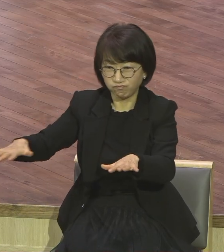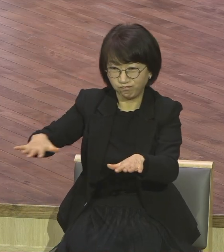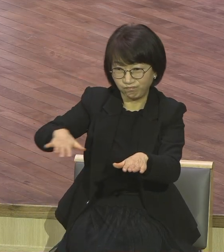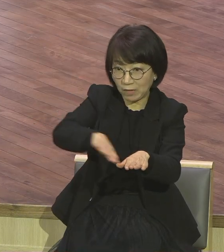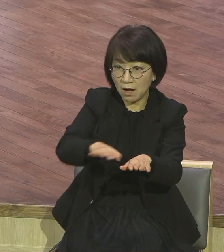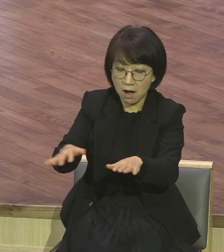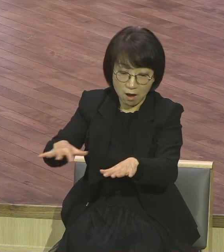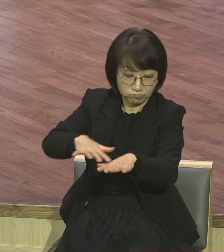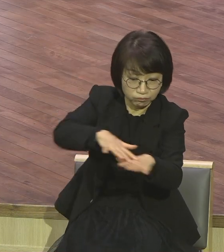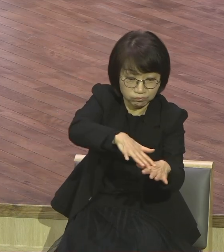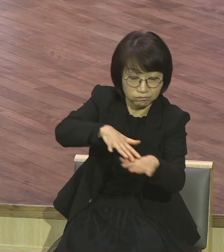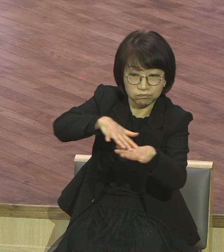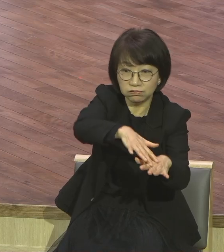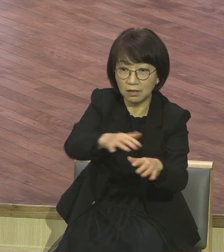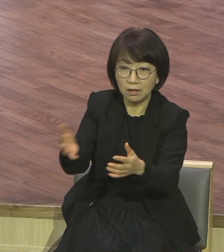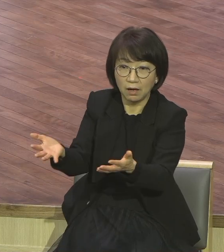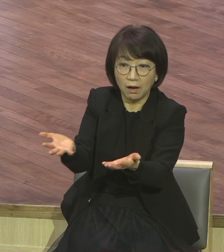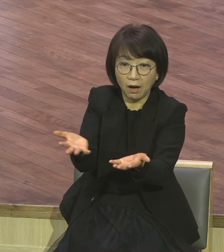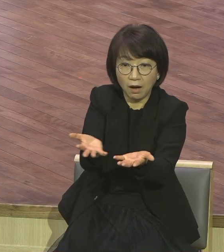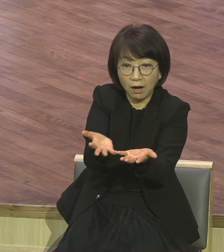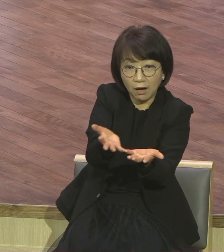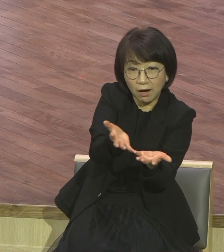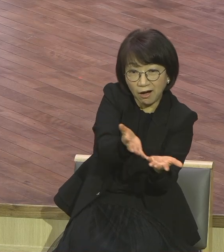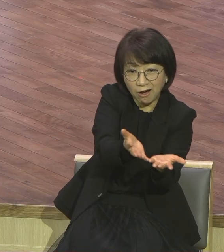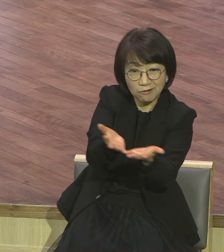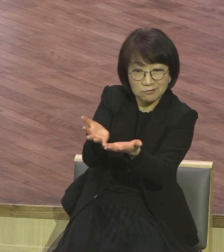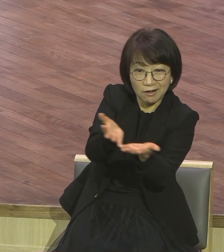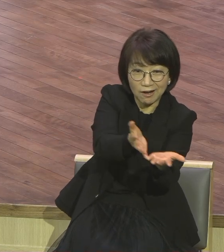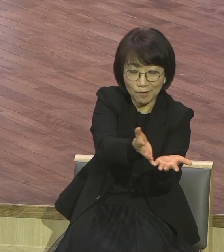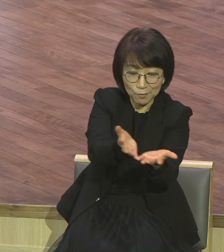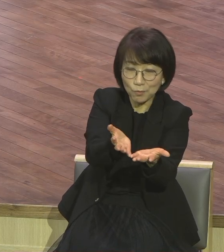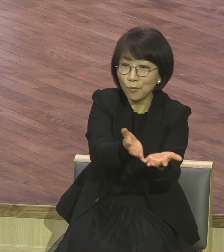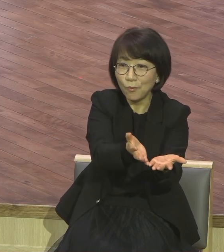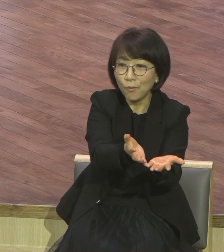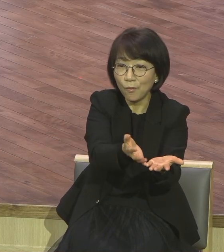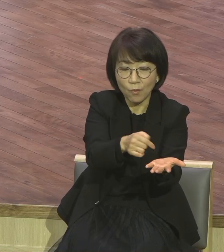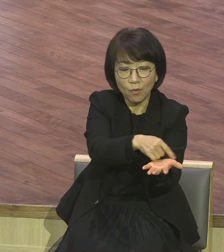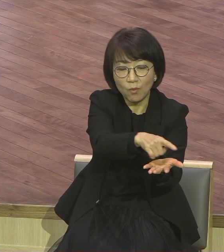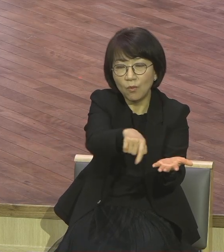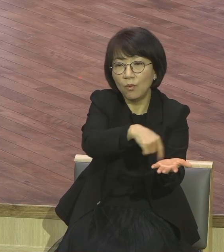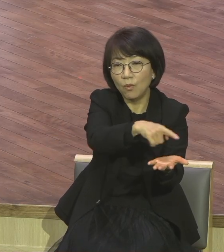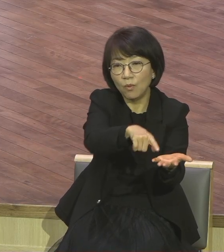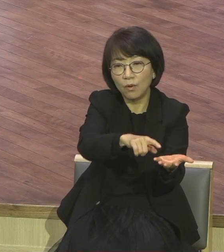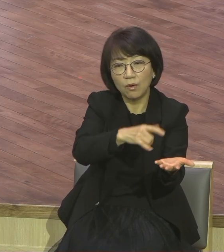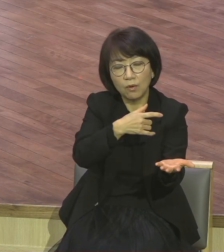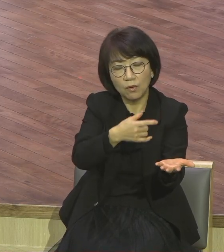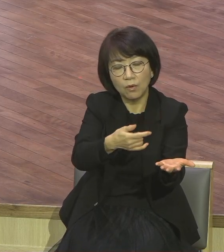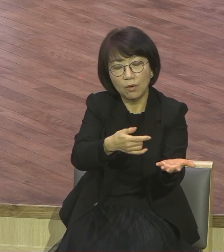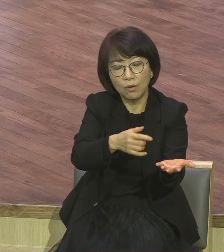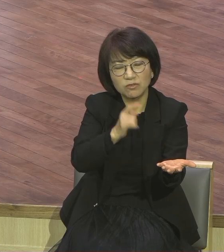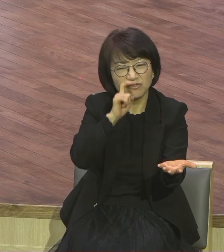물이 작으니까 바닷물이 세잖아요. 올라오니까 그러니까 그러니까 고기 갖다 오염이 확 돼요.